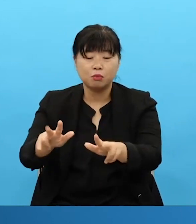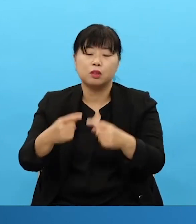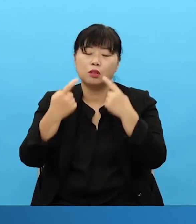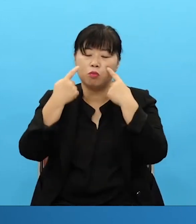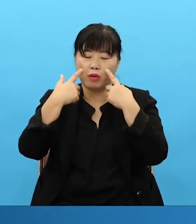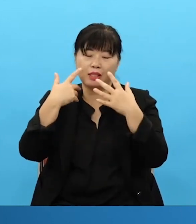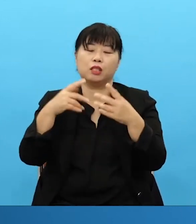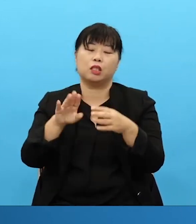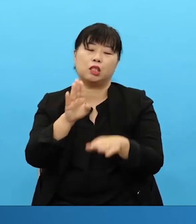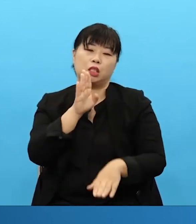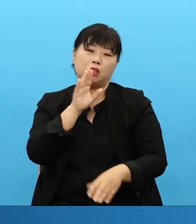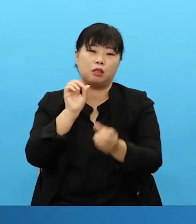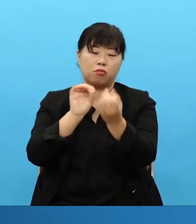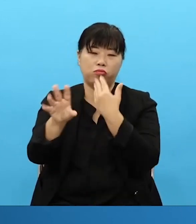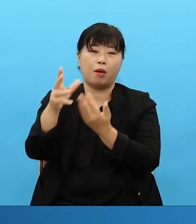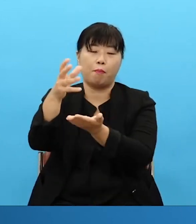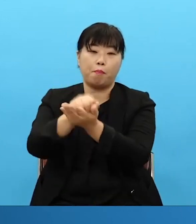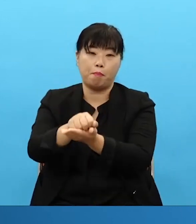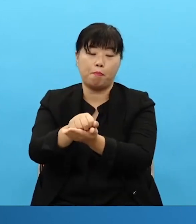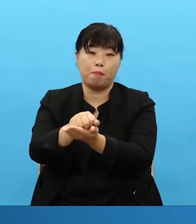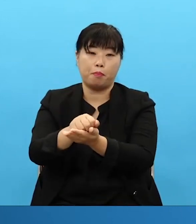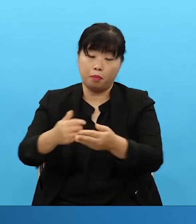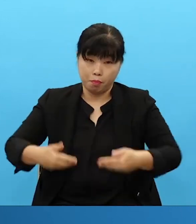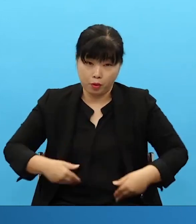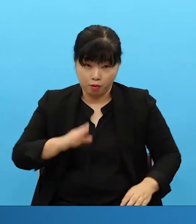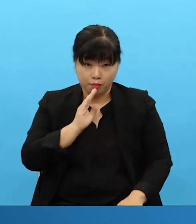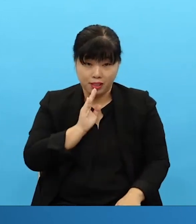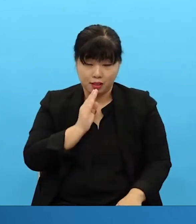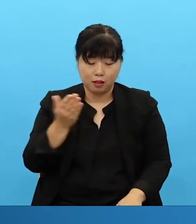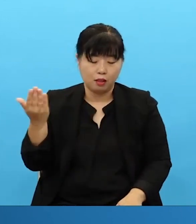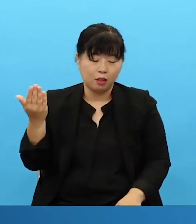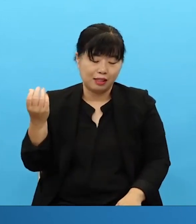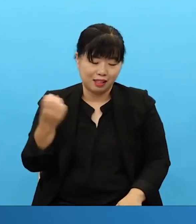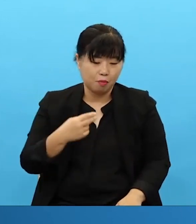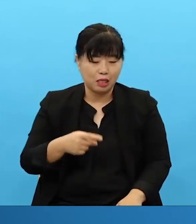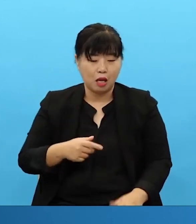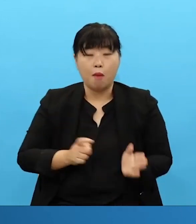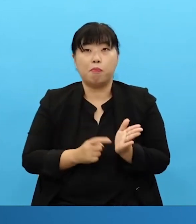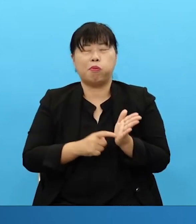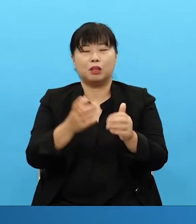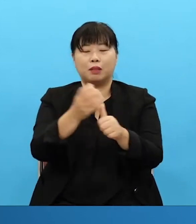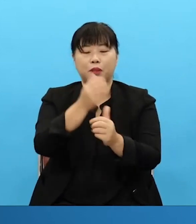You're and yet the will of you answer. I'll make mistakes and stumbling and starting a new that's what we do when you're young.